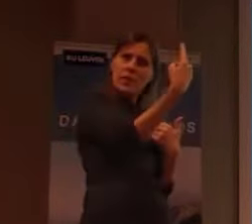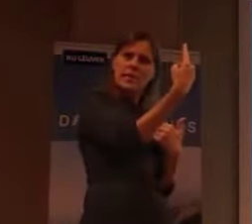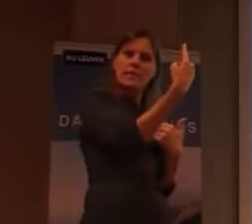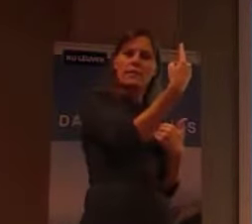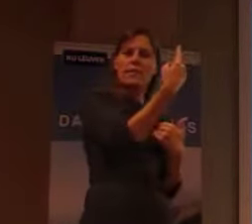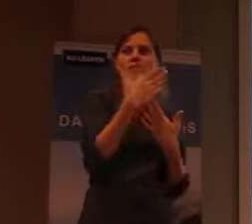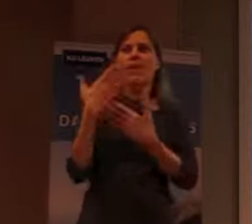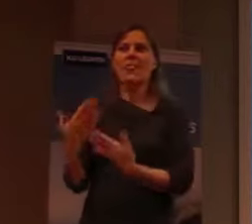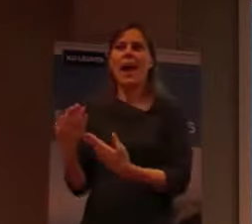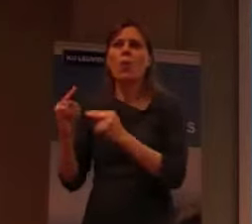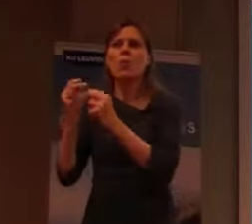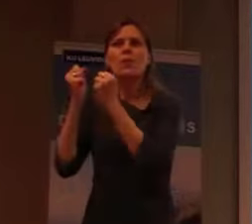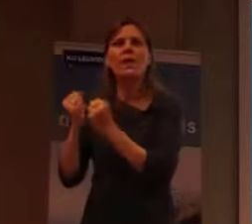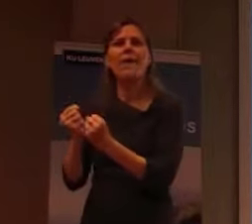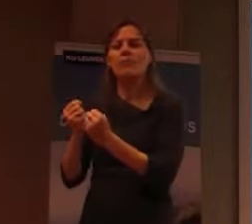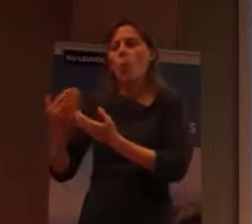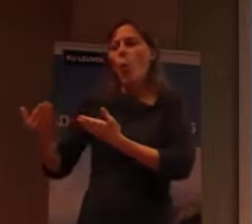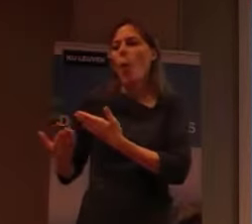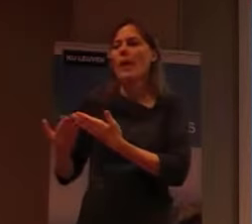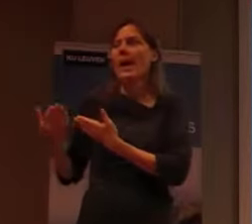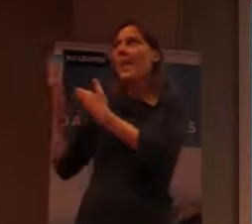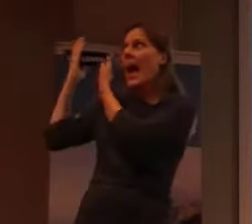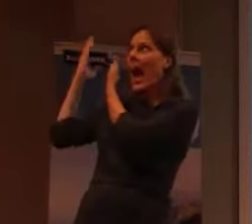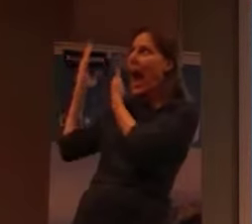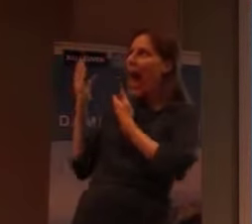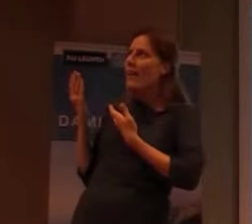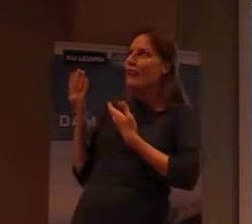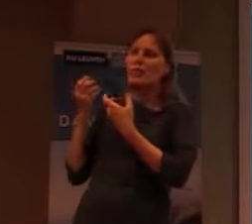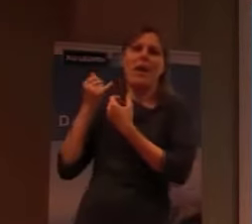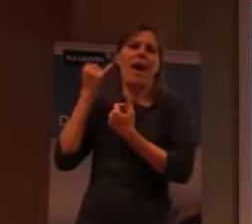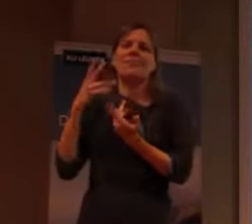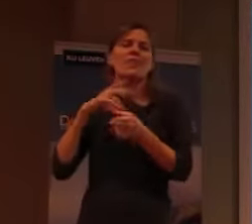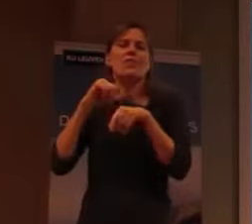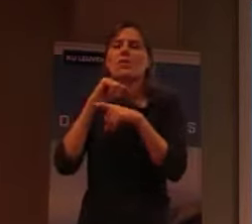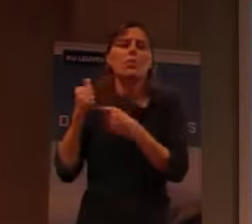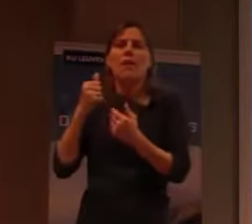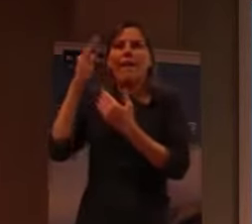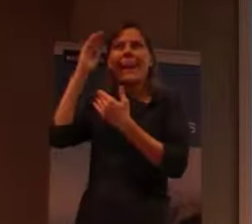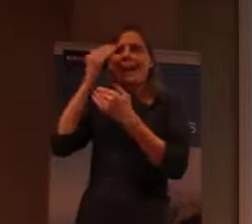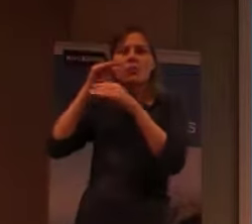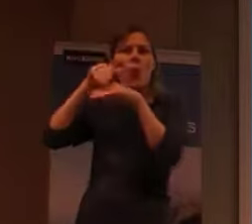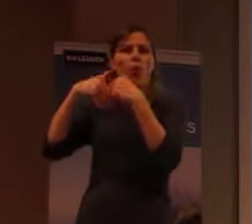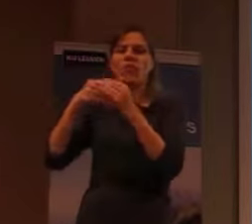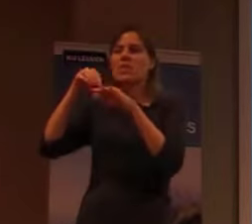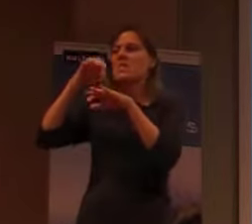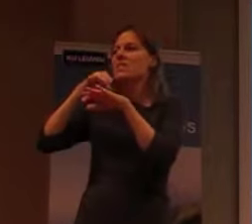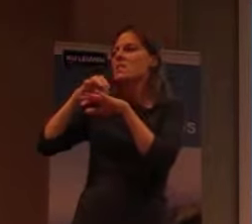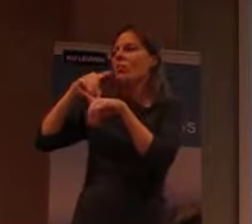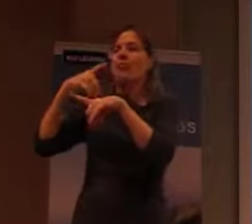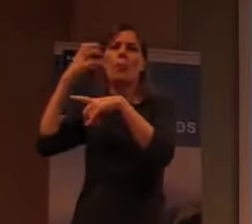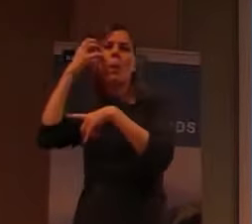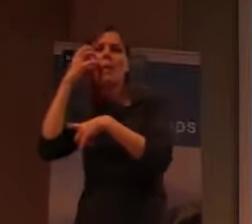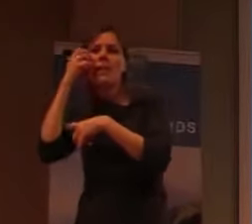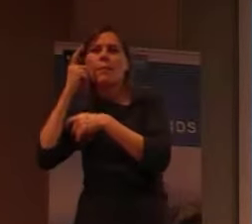erfgoed. Van de manier waarop dan als we niet veel kennis hadden. En er mensen uitgespoten werden.